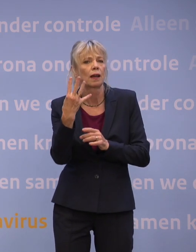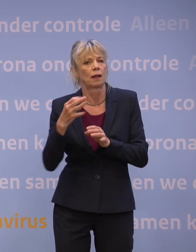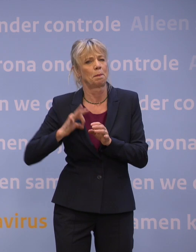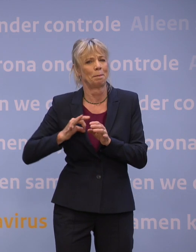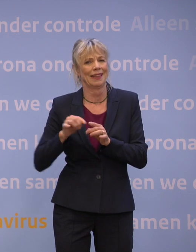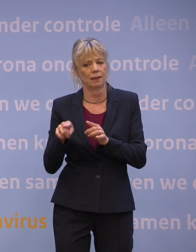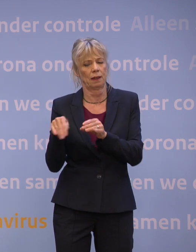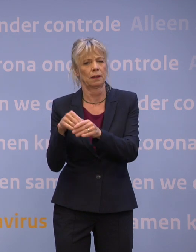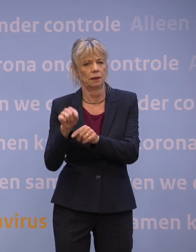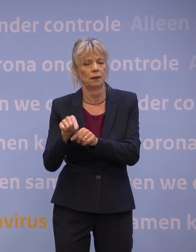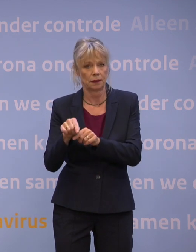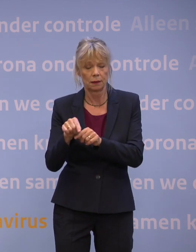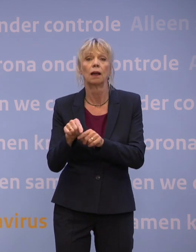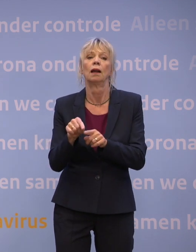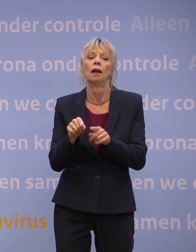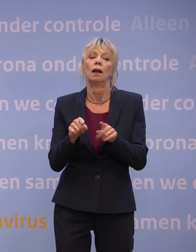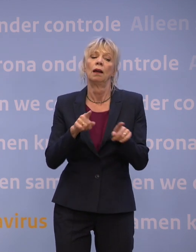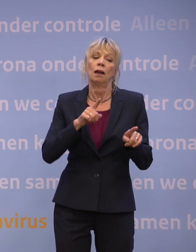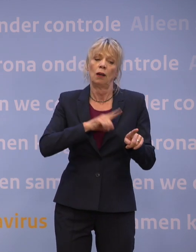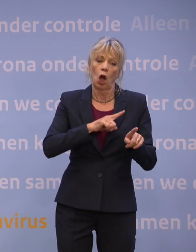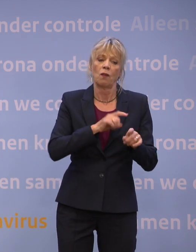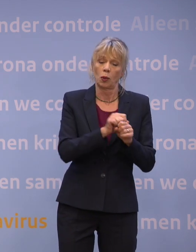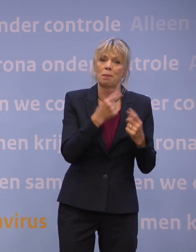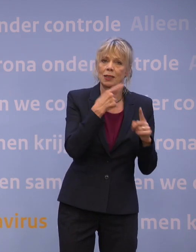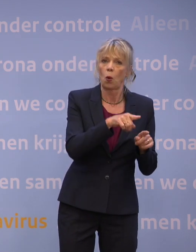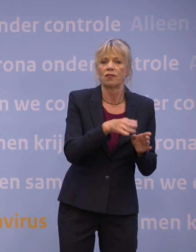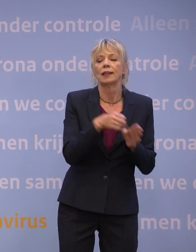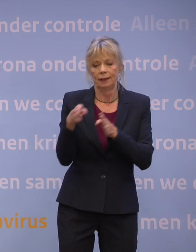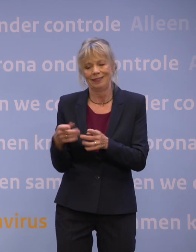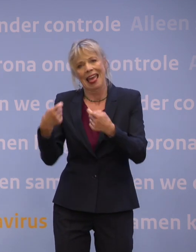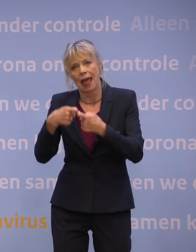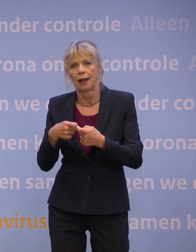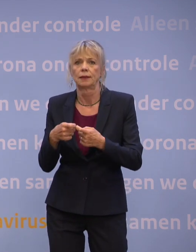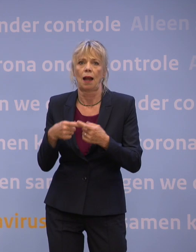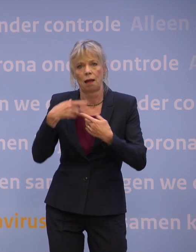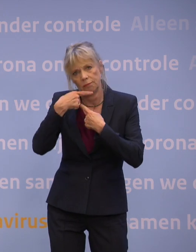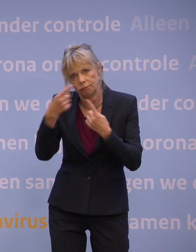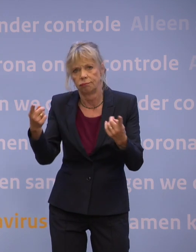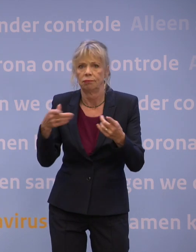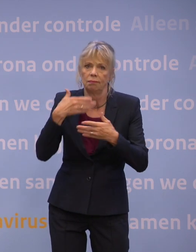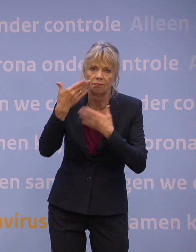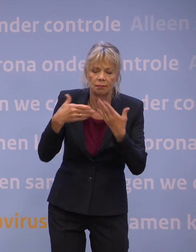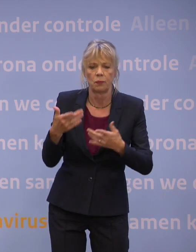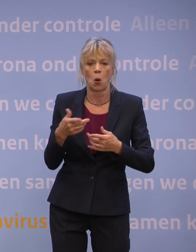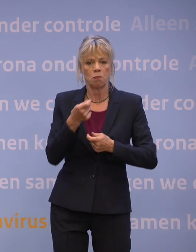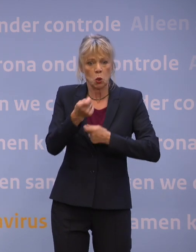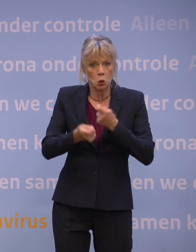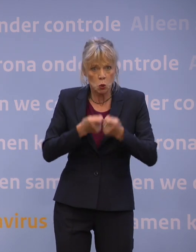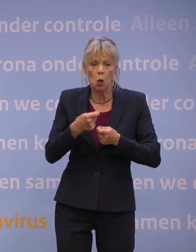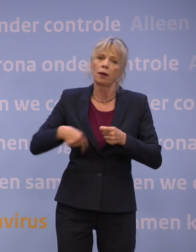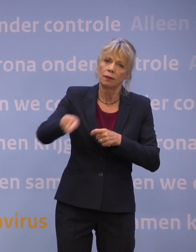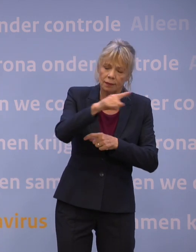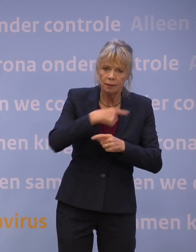buiten de reguliere persconferenties om. Zo kunnen we er samen voor zorgen dat we veilig de zomer